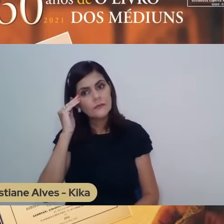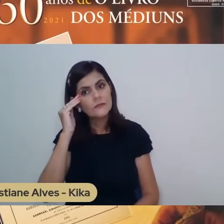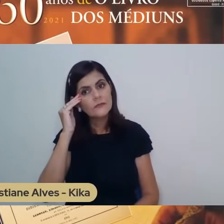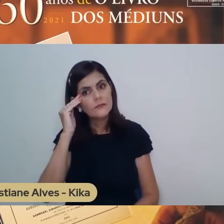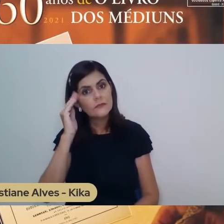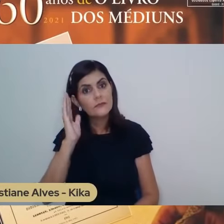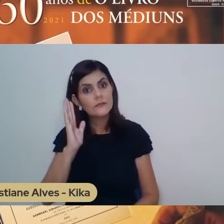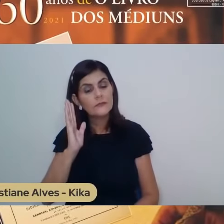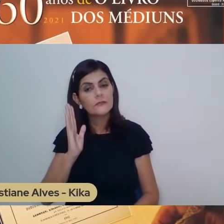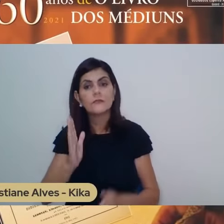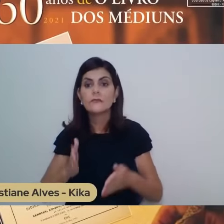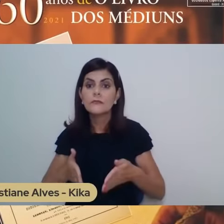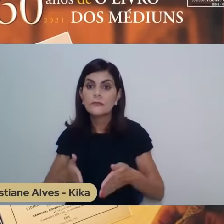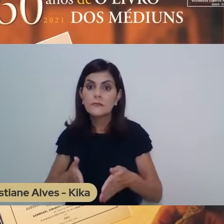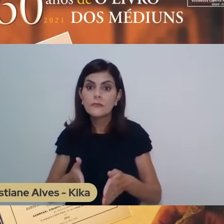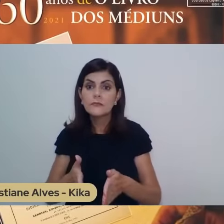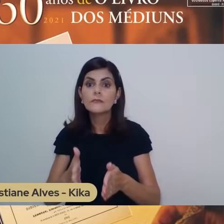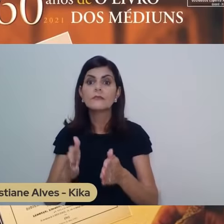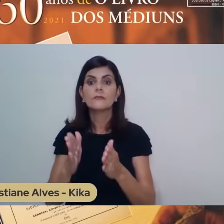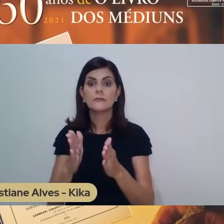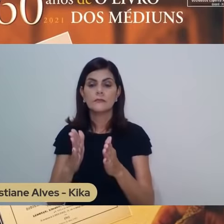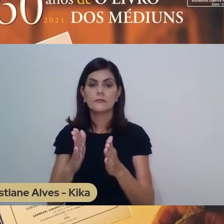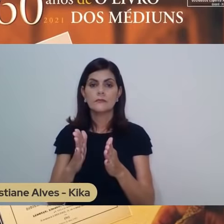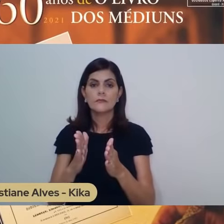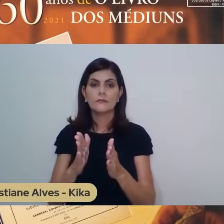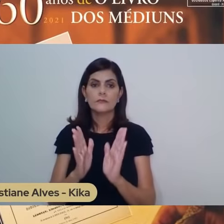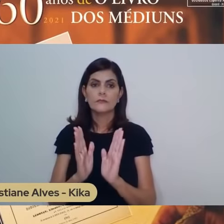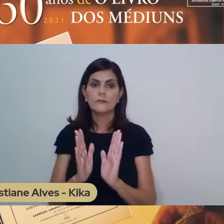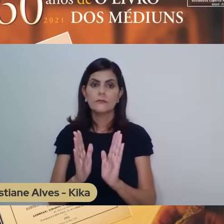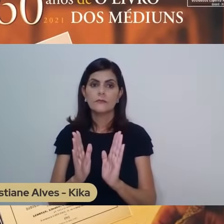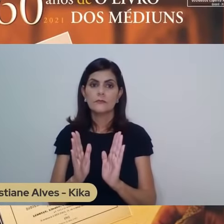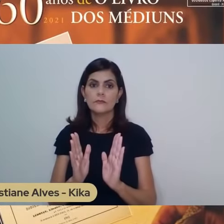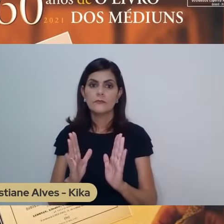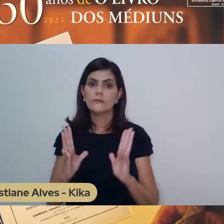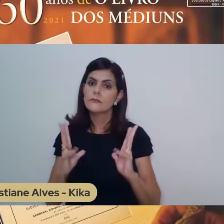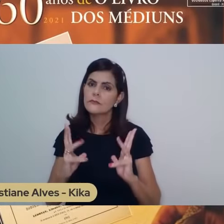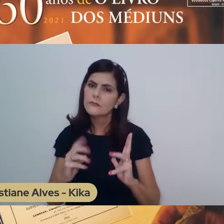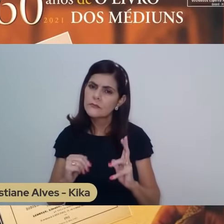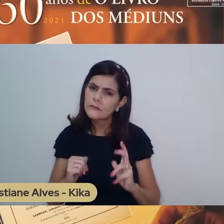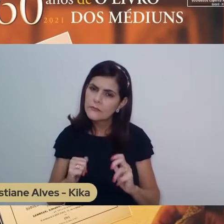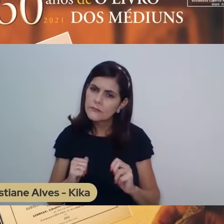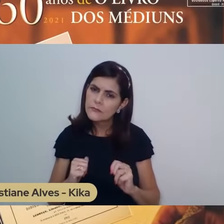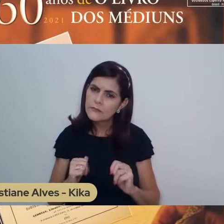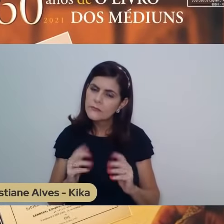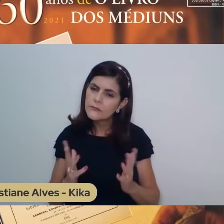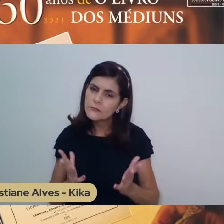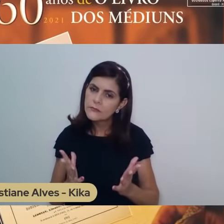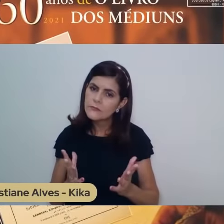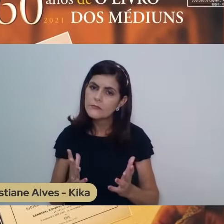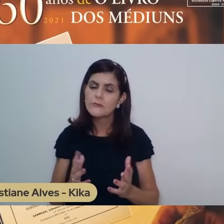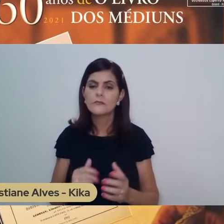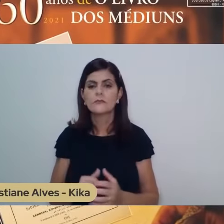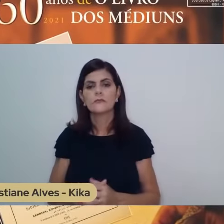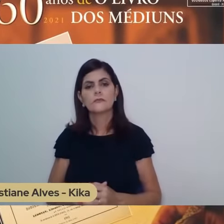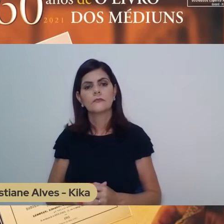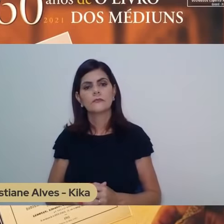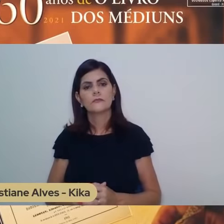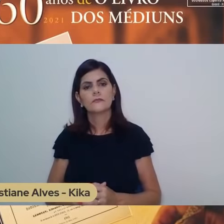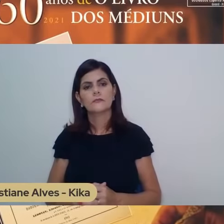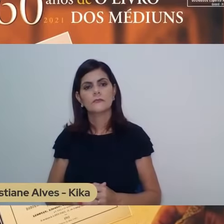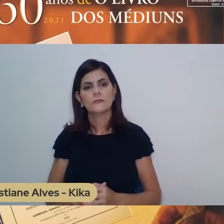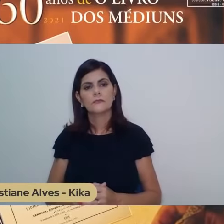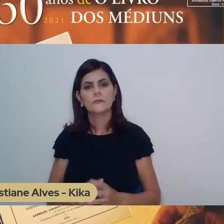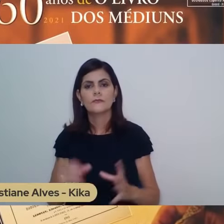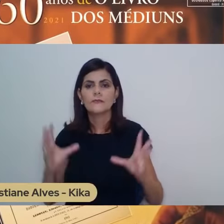caminho percorrido, na generalidade de nossos casos, é